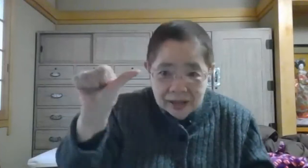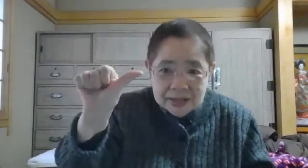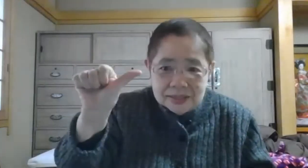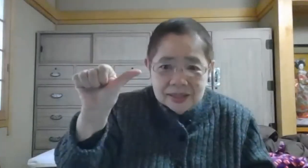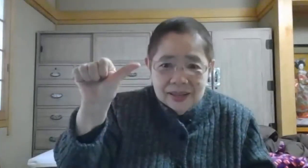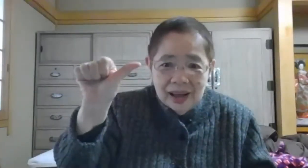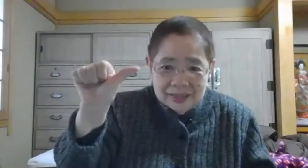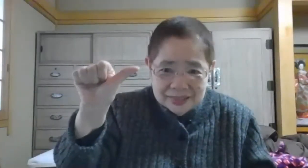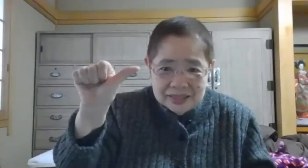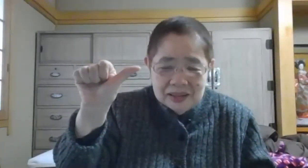です。